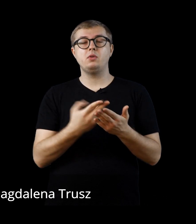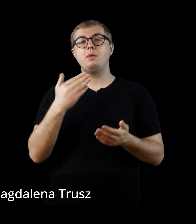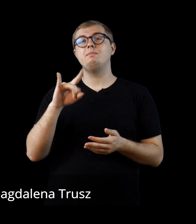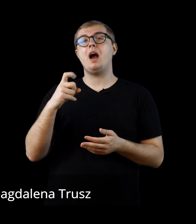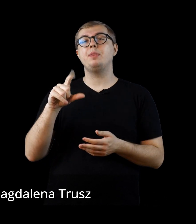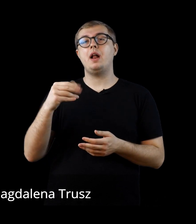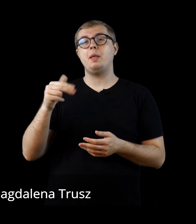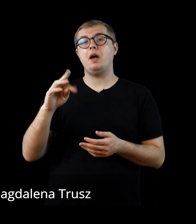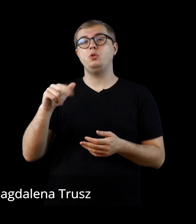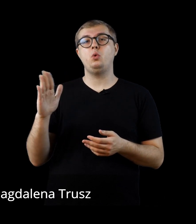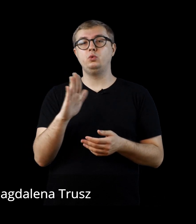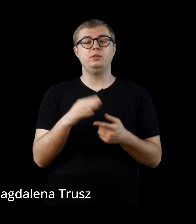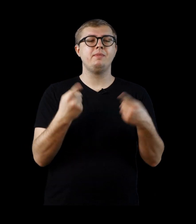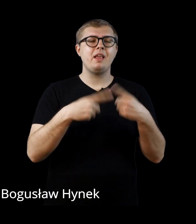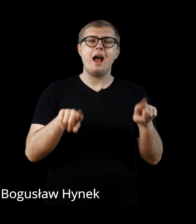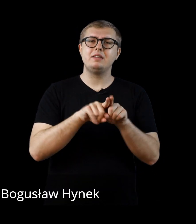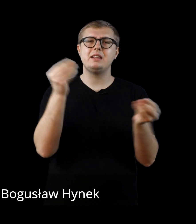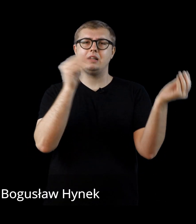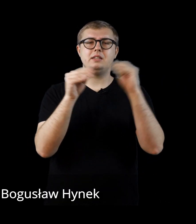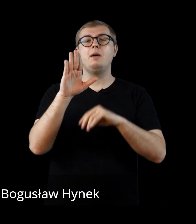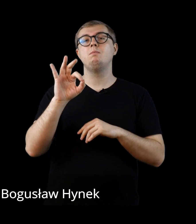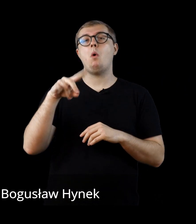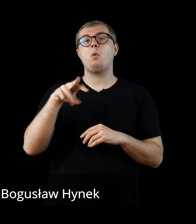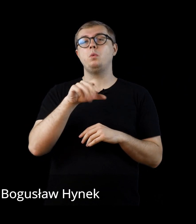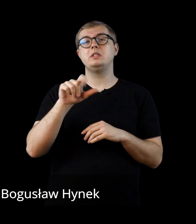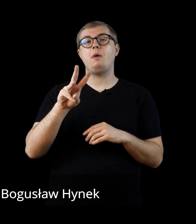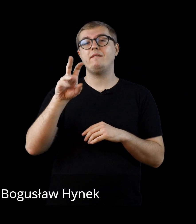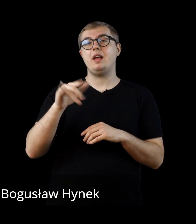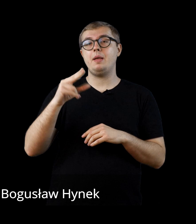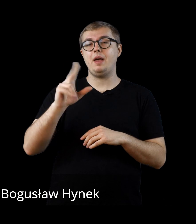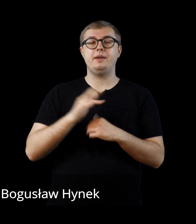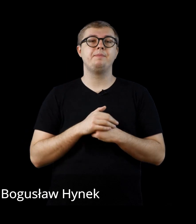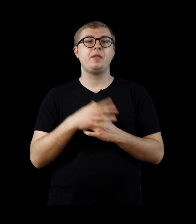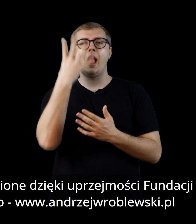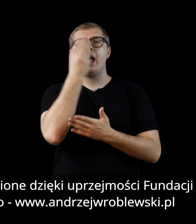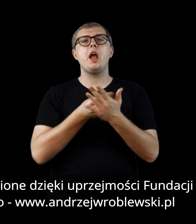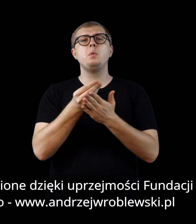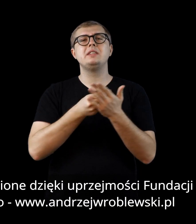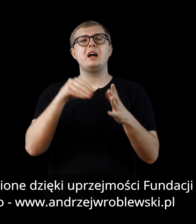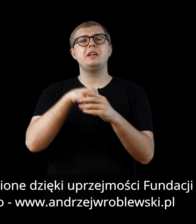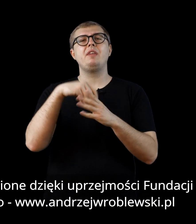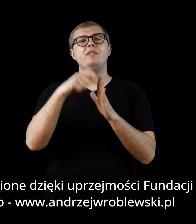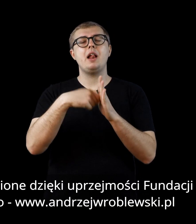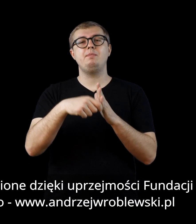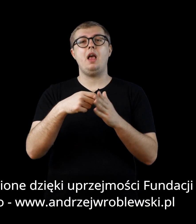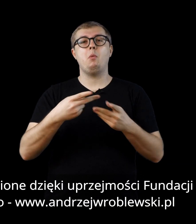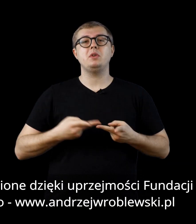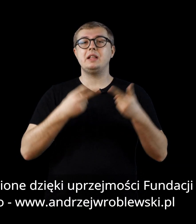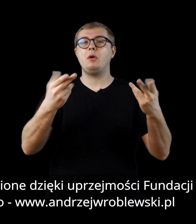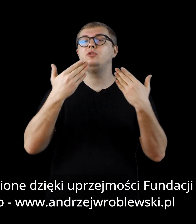Magdalena Trusz. Realizacja Bogusław Chynek. Ilustracje w filmie udostępnione